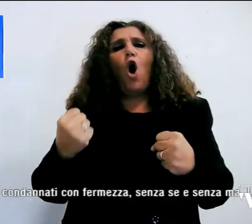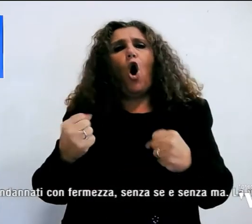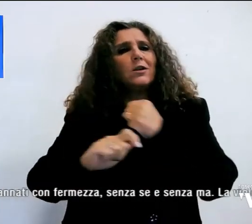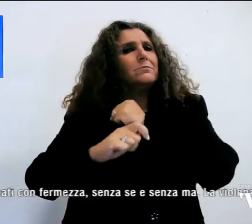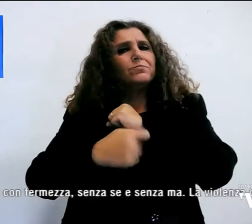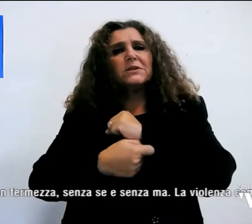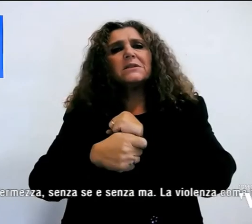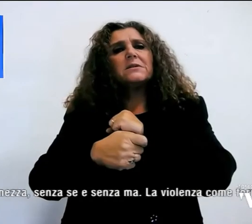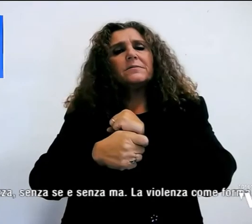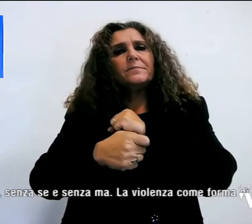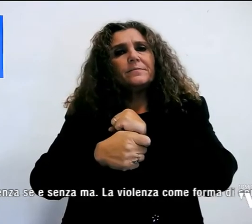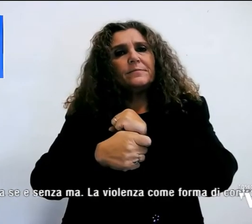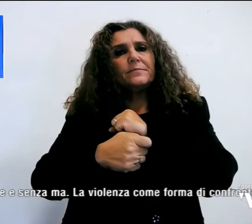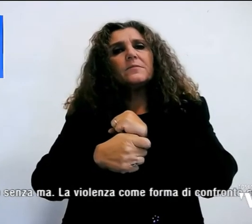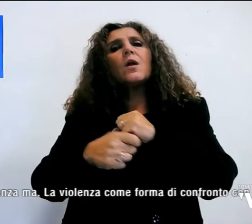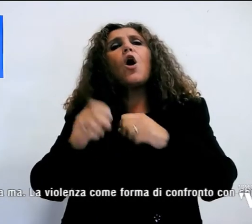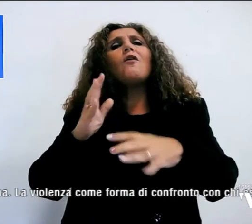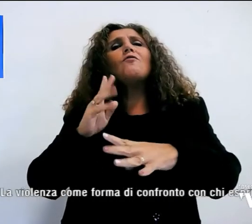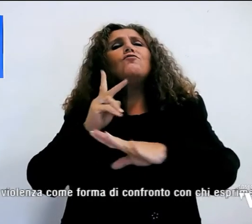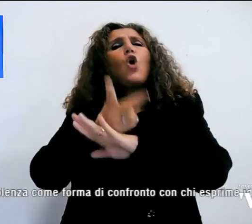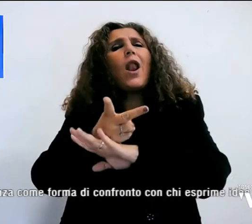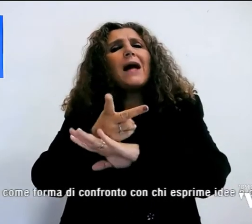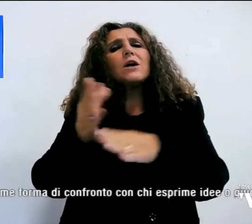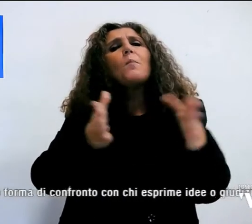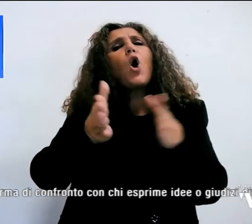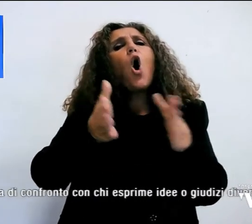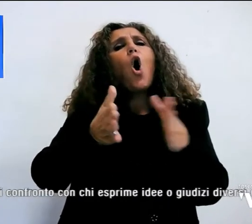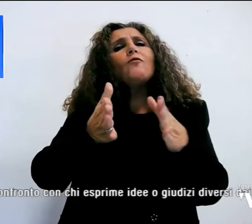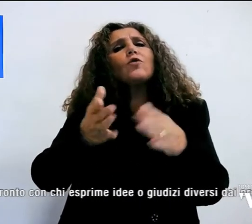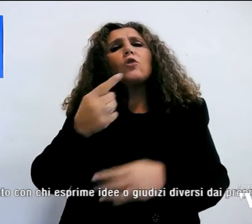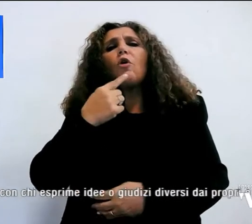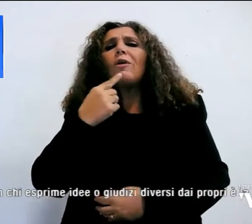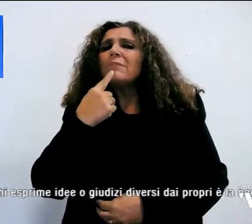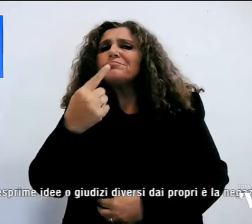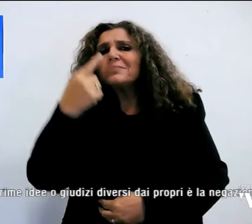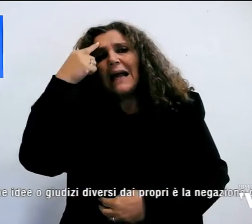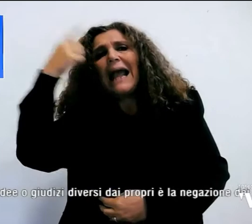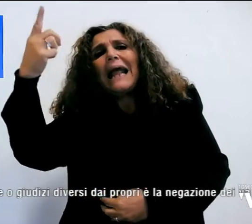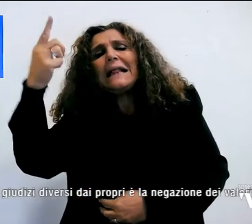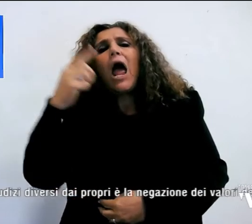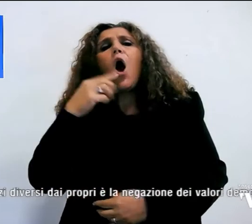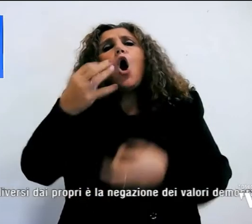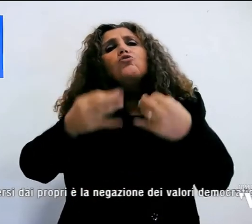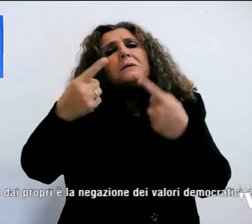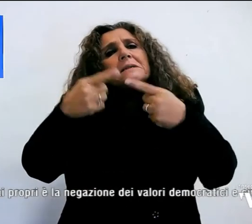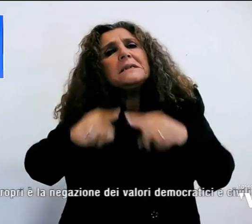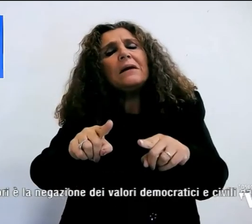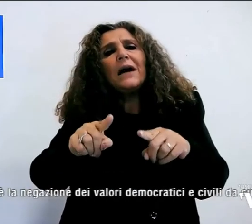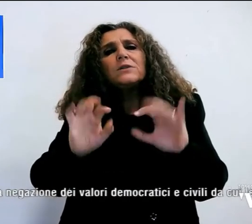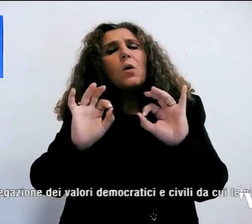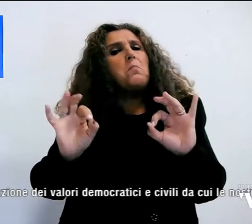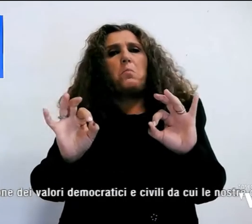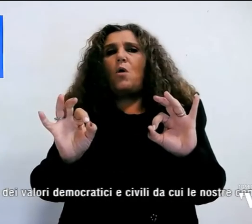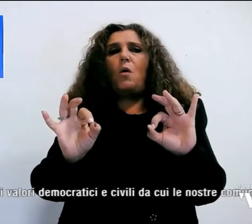ma. La violenza come forma di confronto con chi esprime idee o giudizi diversi dai propri è la negazione dei valori